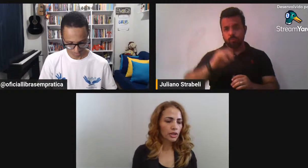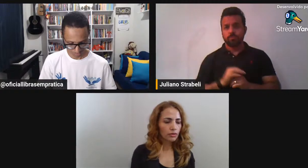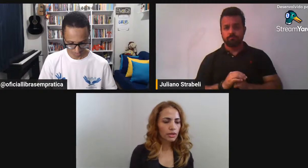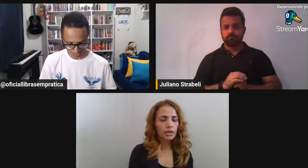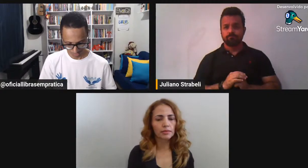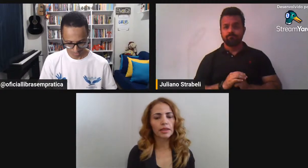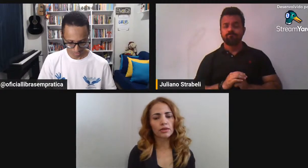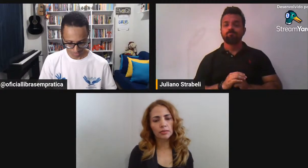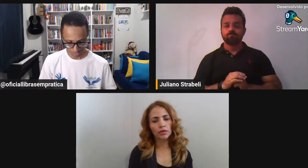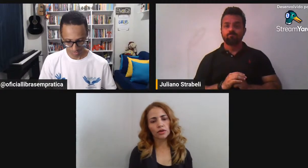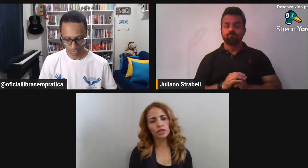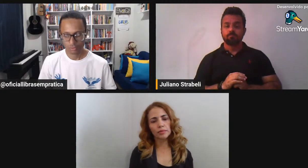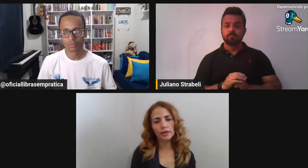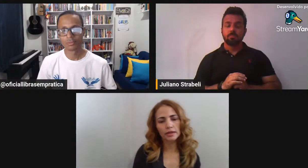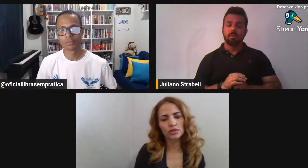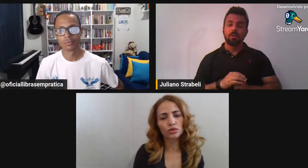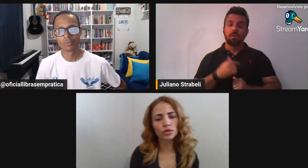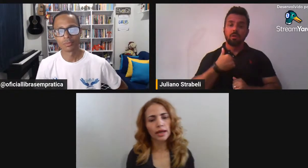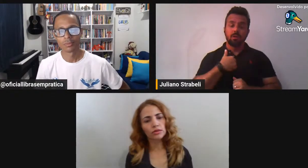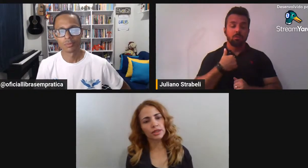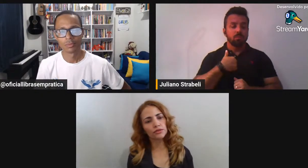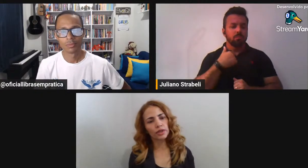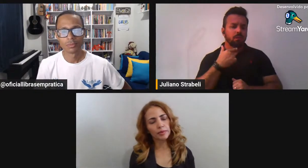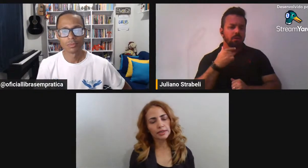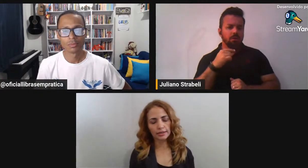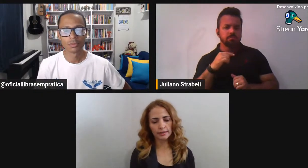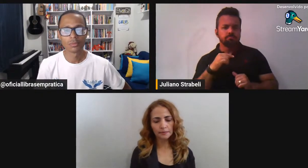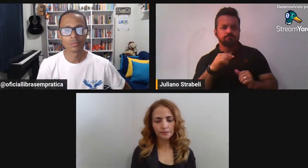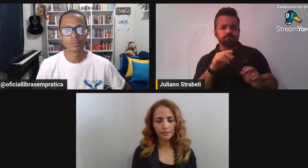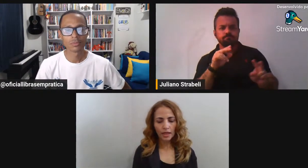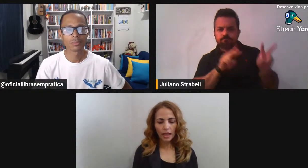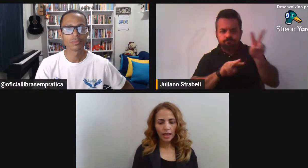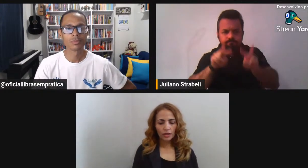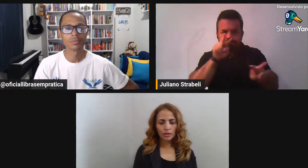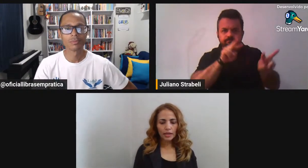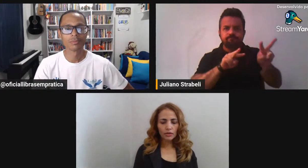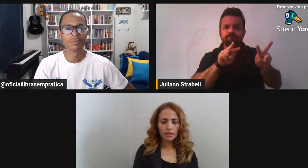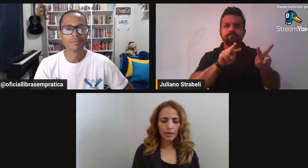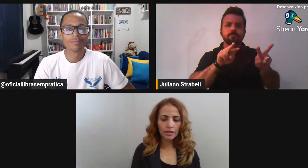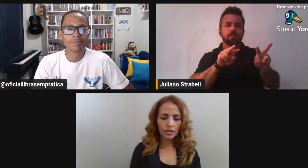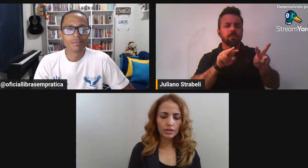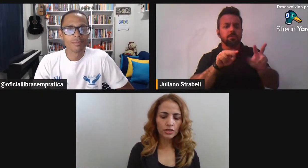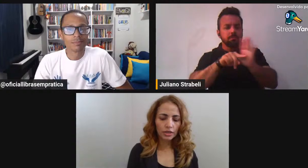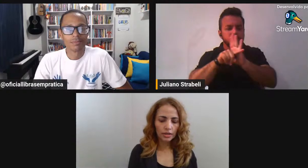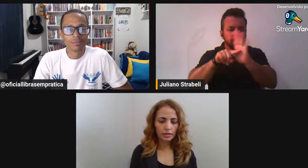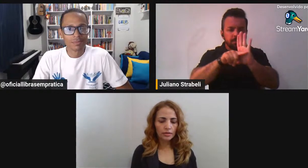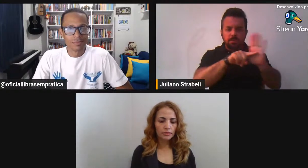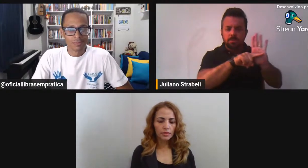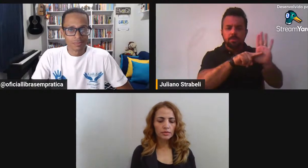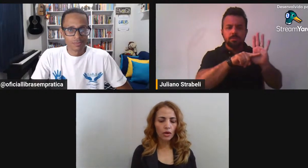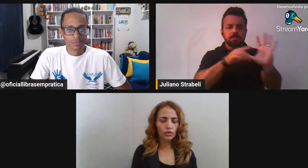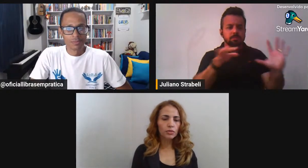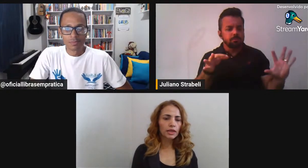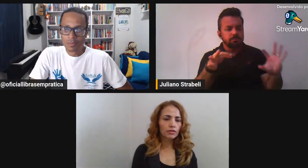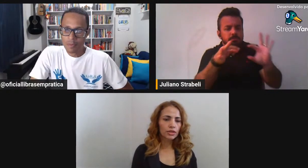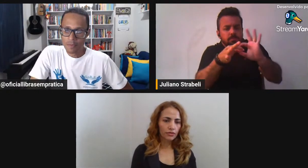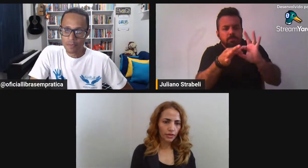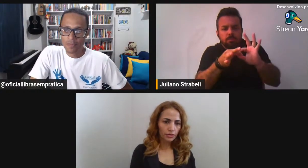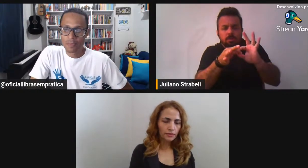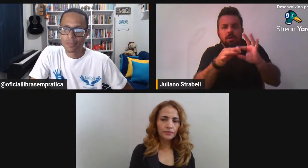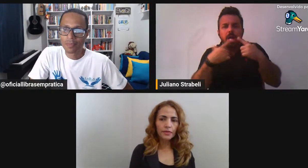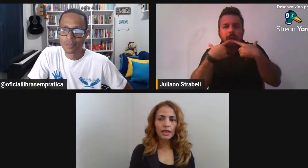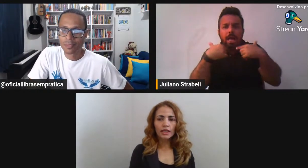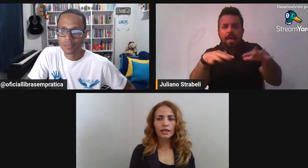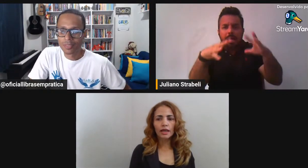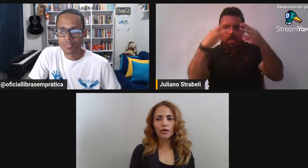Metodologia linguística Trabalhei com a semiótica Para estruturar o livro E a pesquisa Eu trabalhei com as imagens De Augusto Militão de